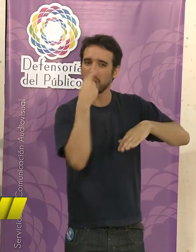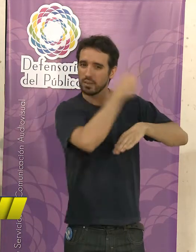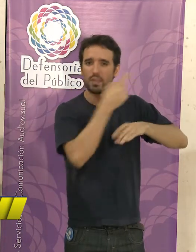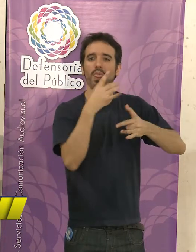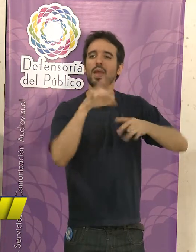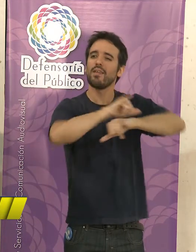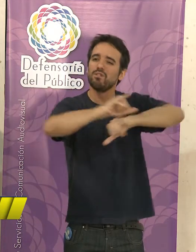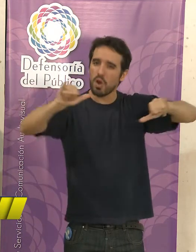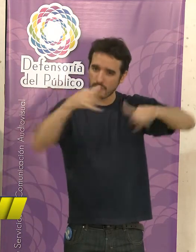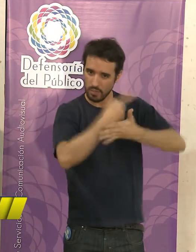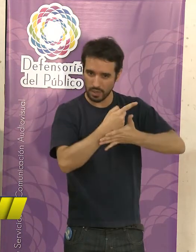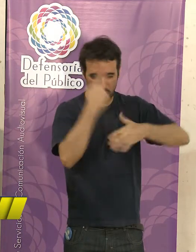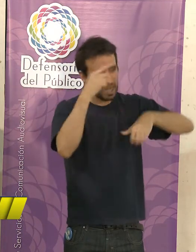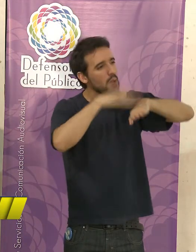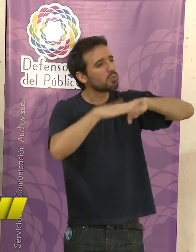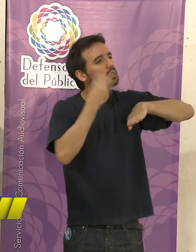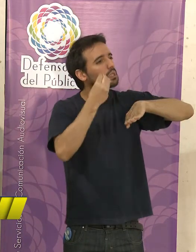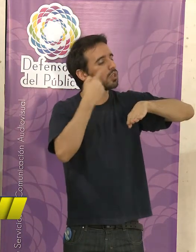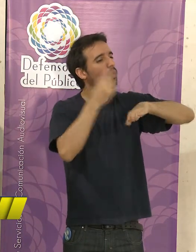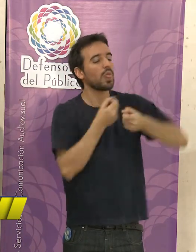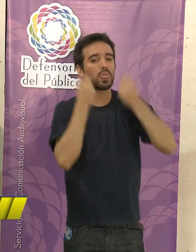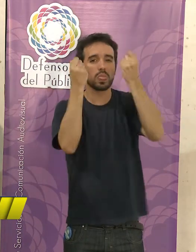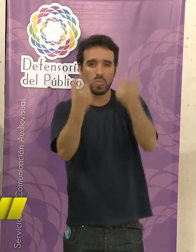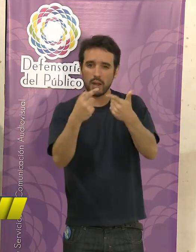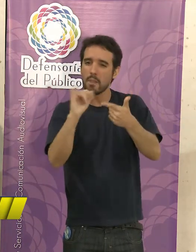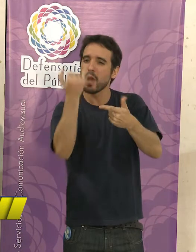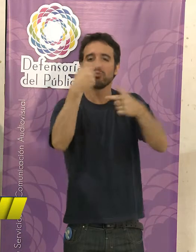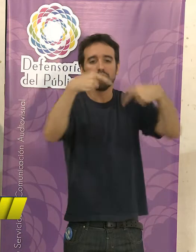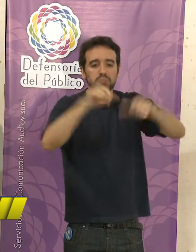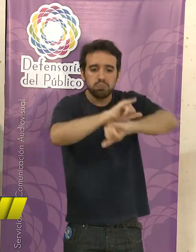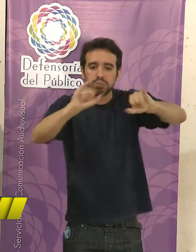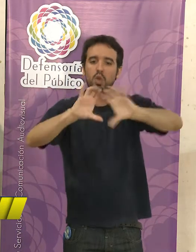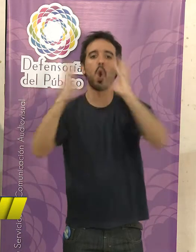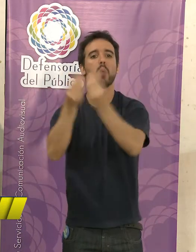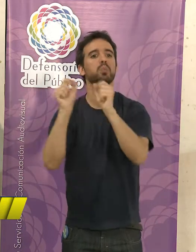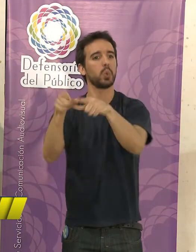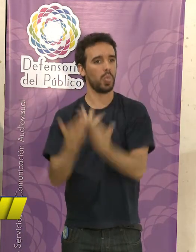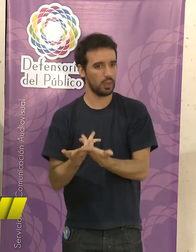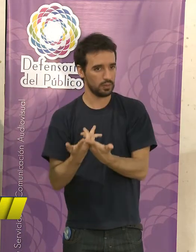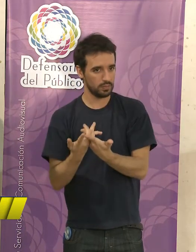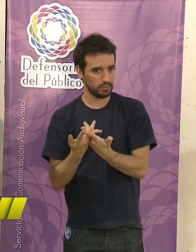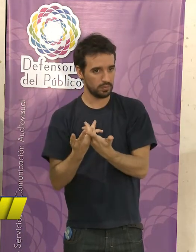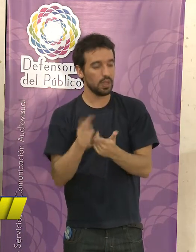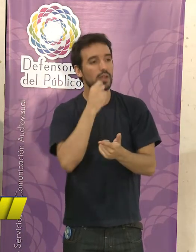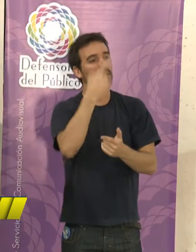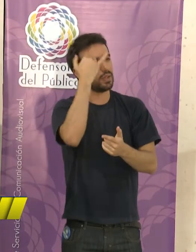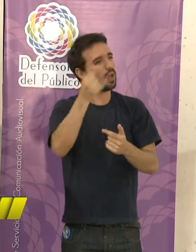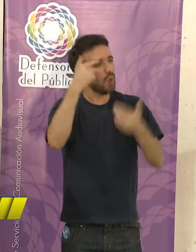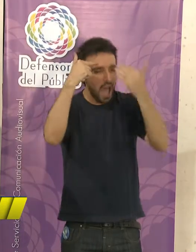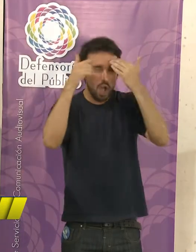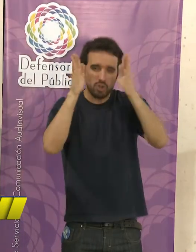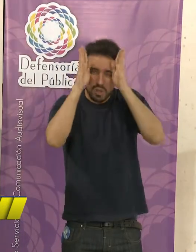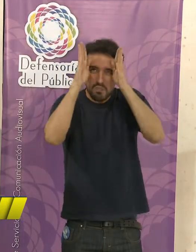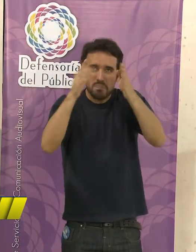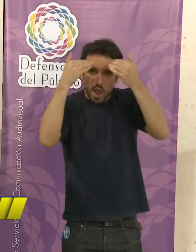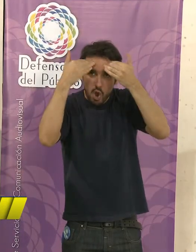informar y su responsabilidad básica consiste en ofrecer el mejor producto a una comunidad, lo que conlleva a tener una conciencia con